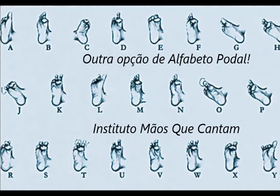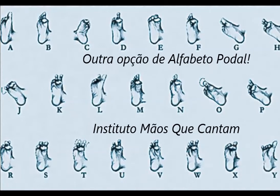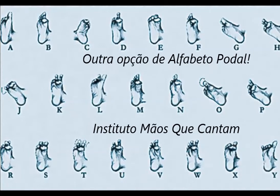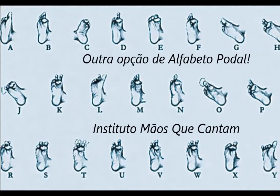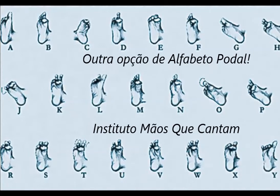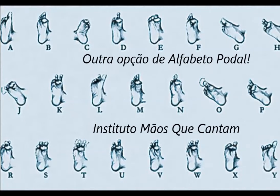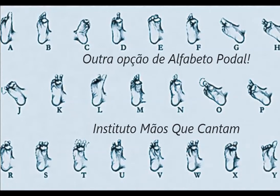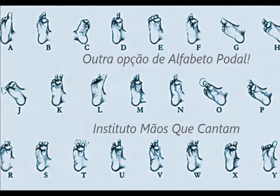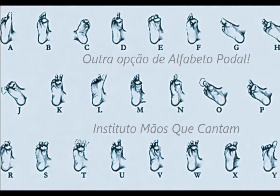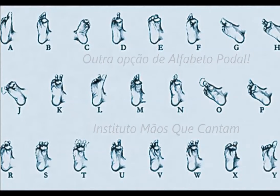Transcrição Coelho